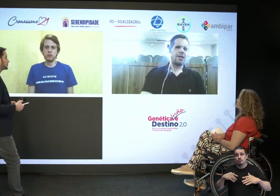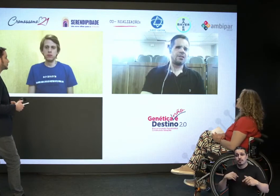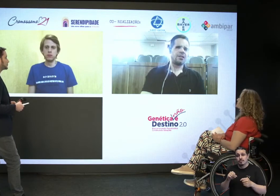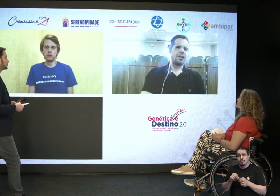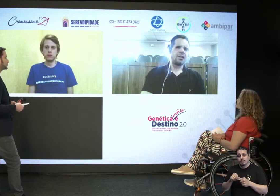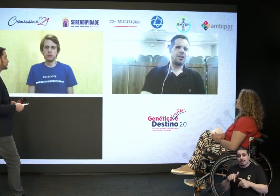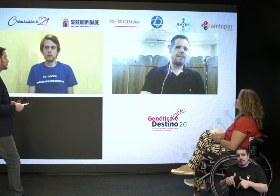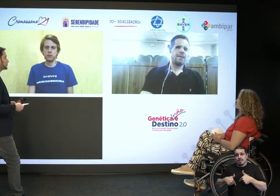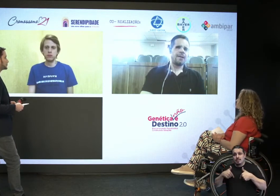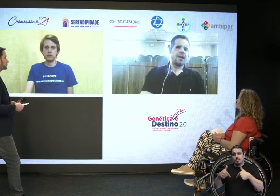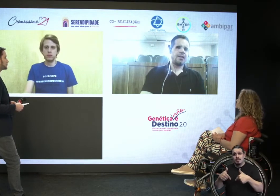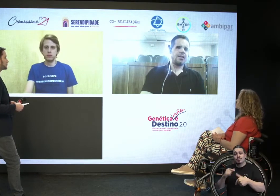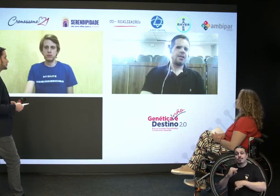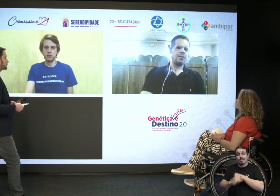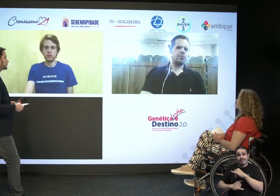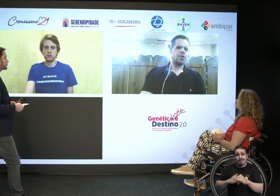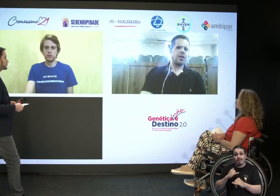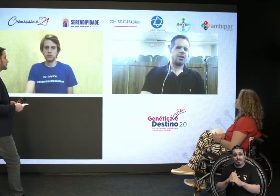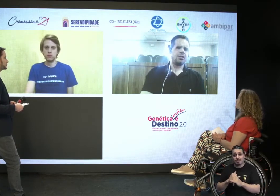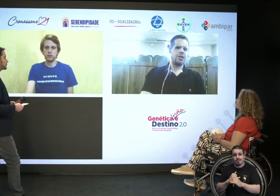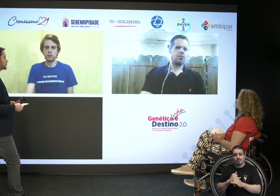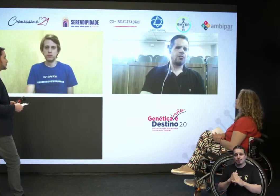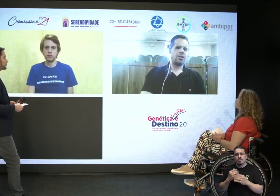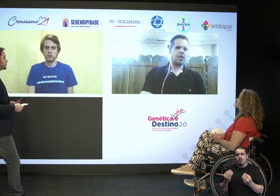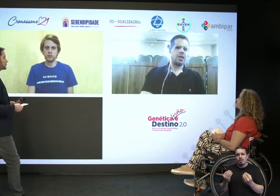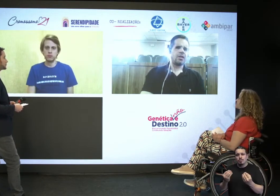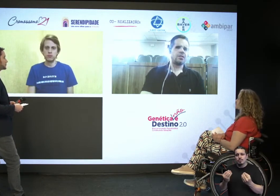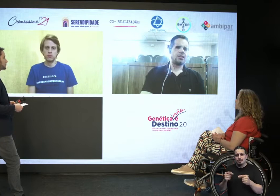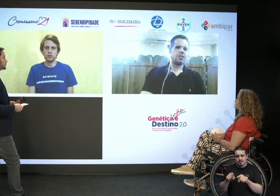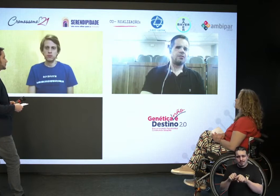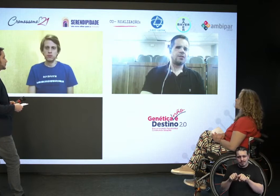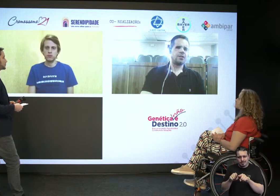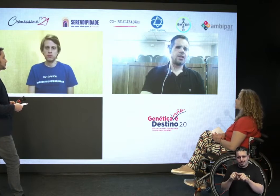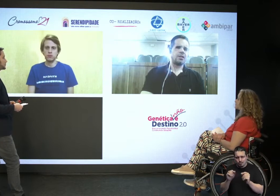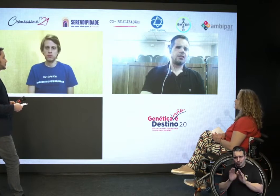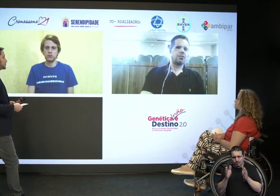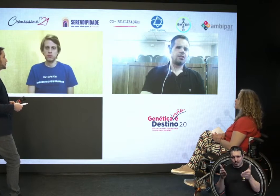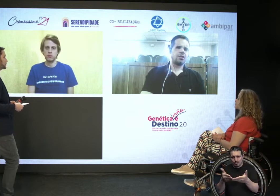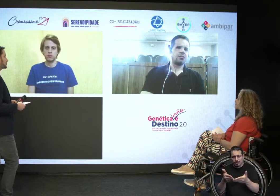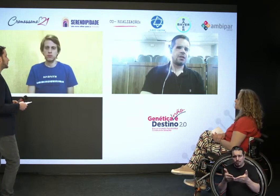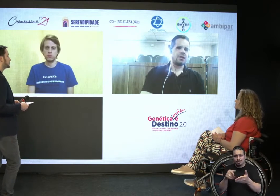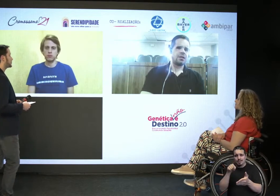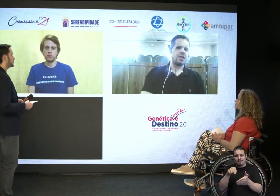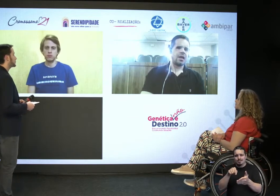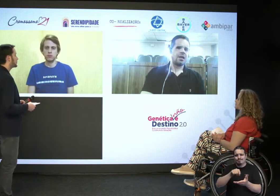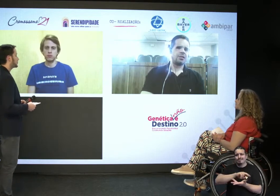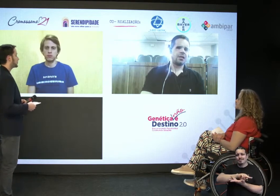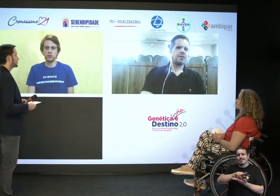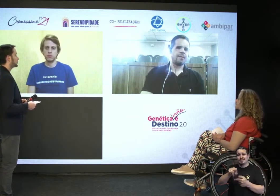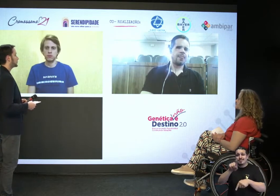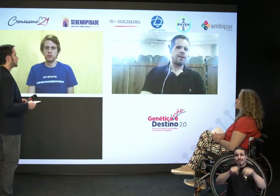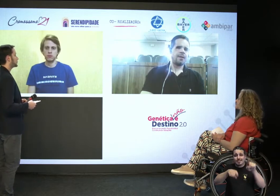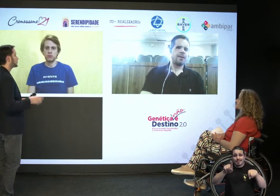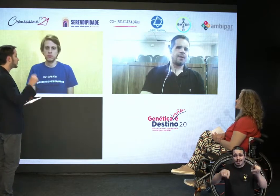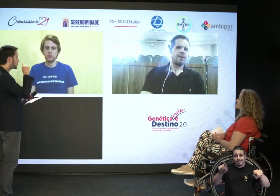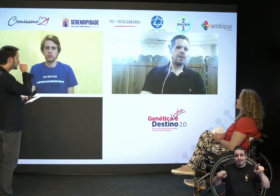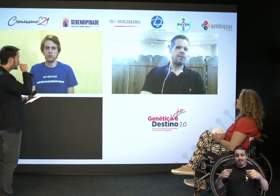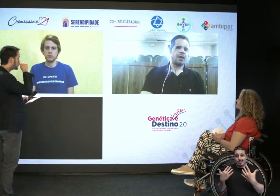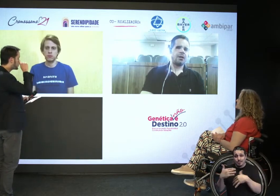e também atuei em comitês de diversidade e inclusão da cidade, né, para